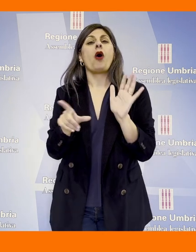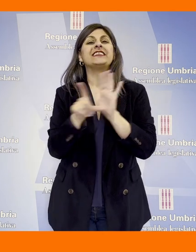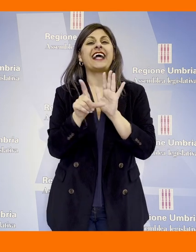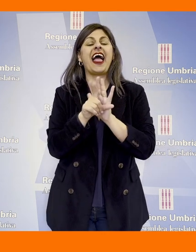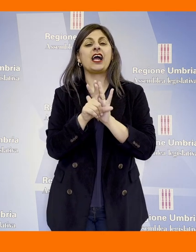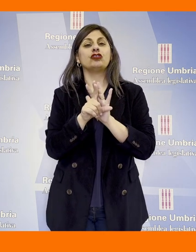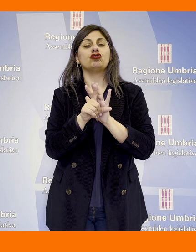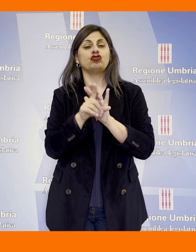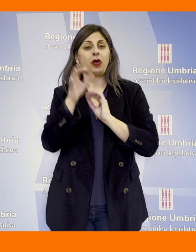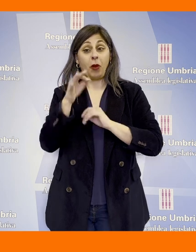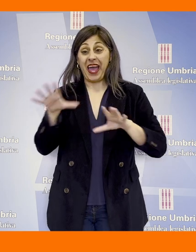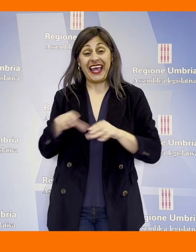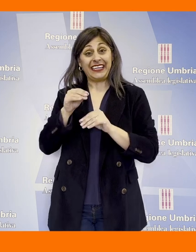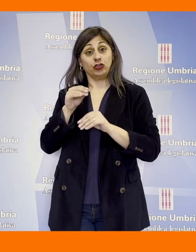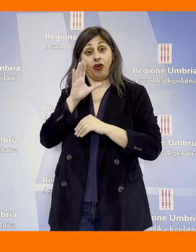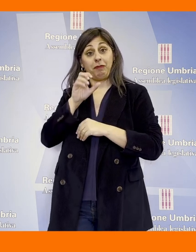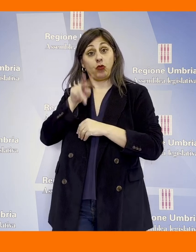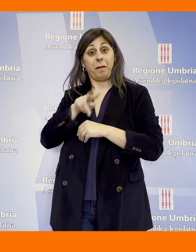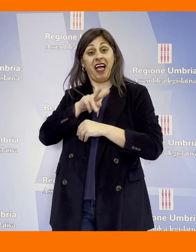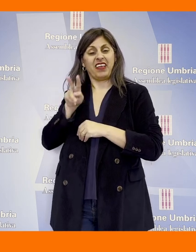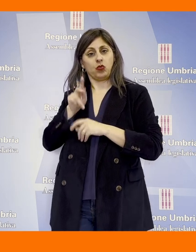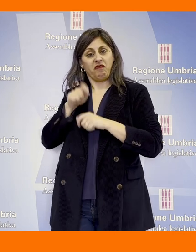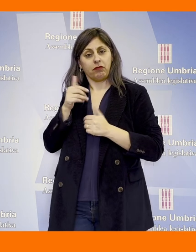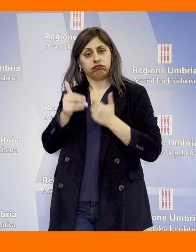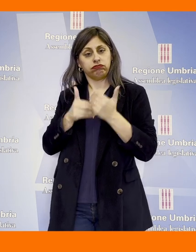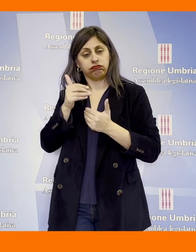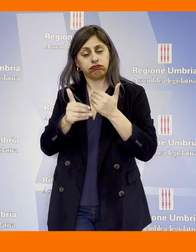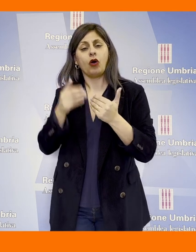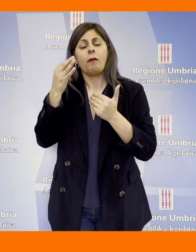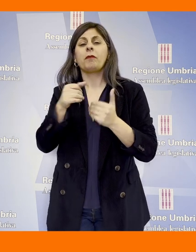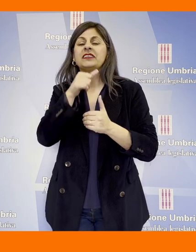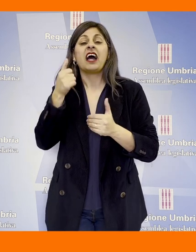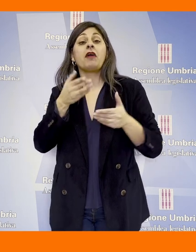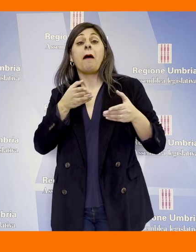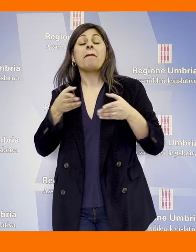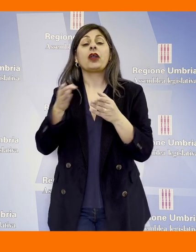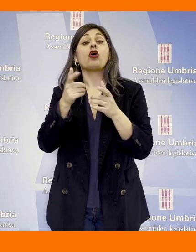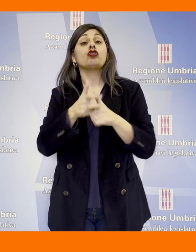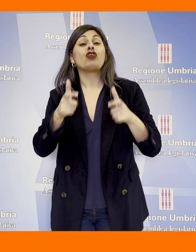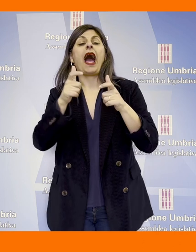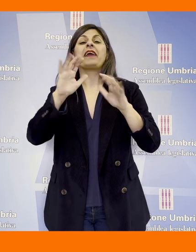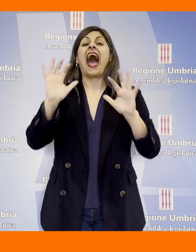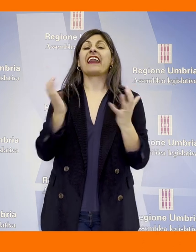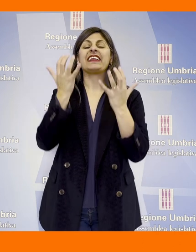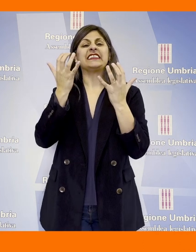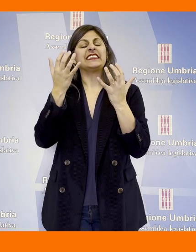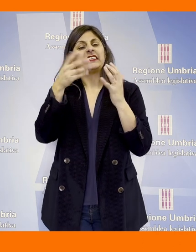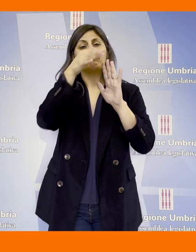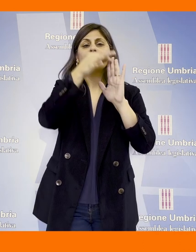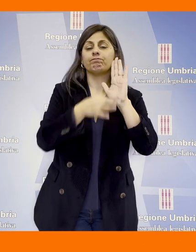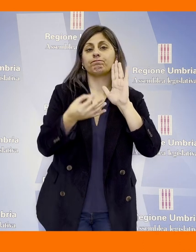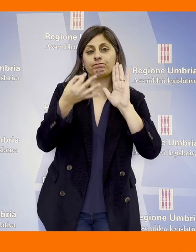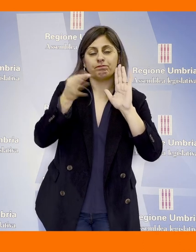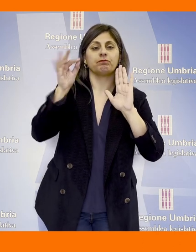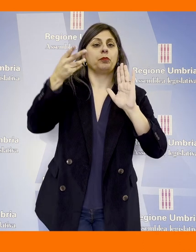legge che ha visto l'inizio dell'iter nel febbraio 2022 che mira a disciplinare i percorsi della ceramica artistica, l